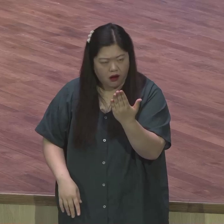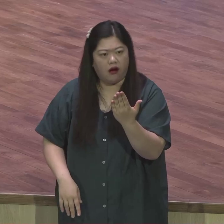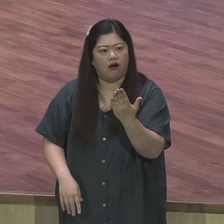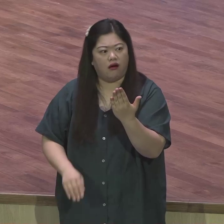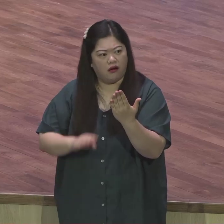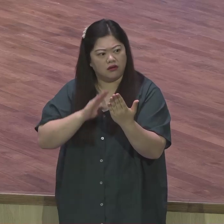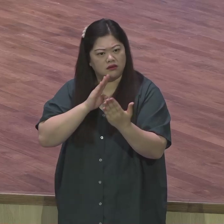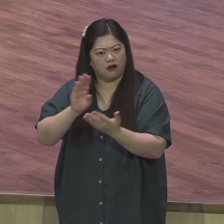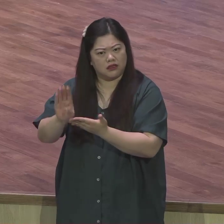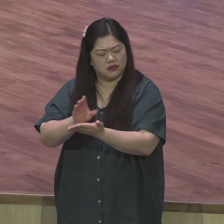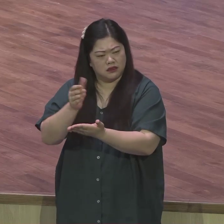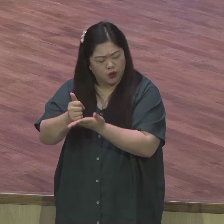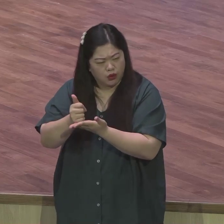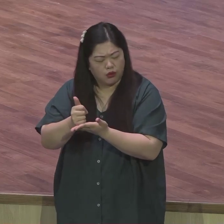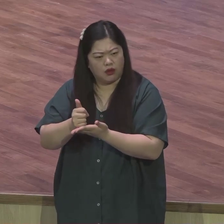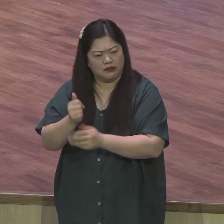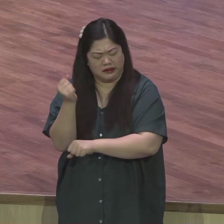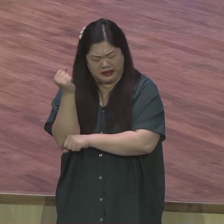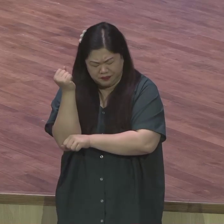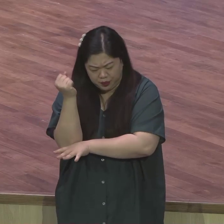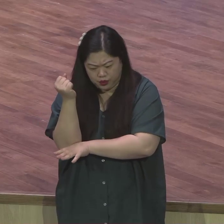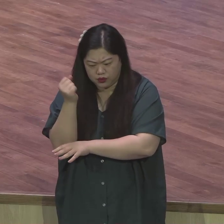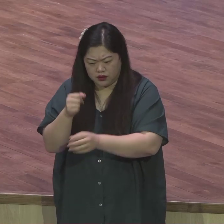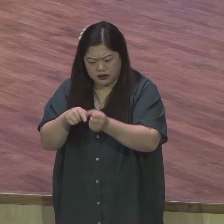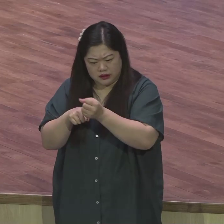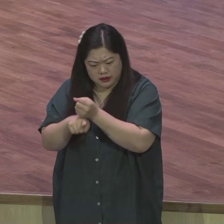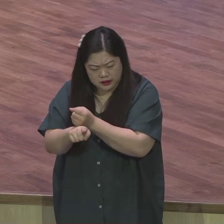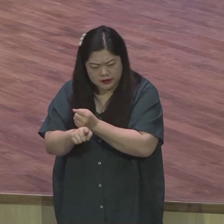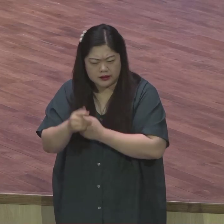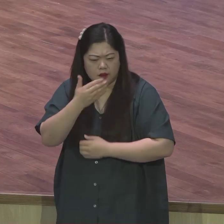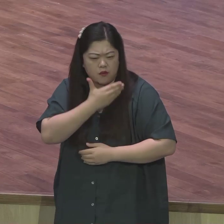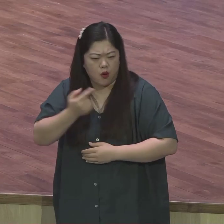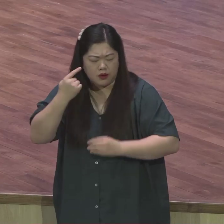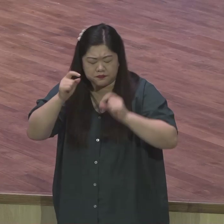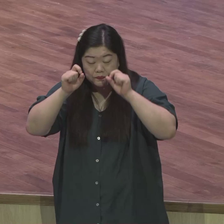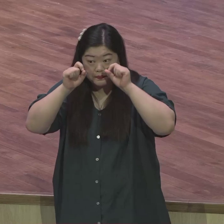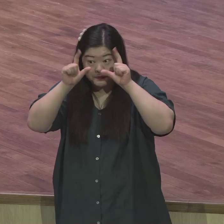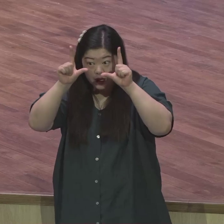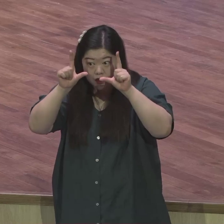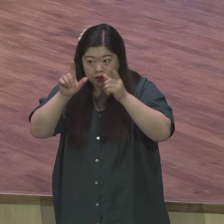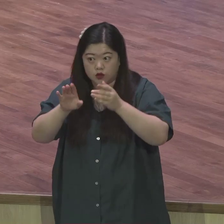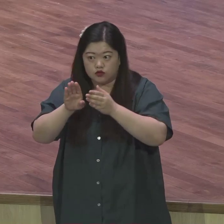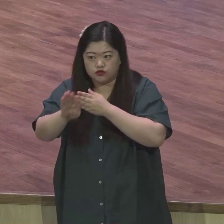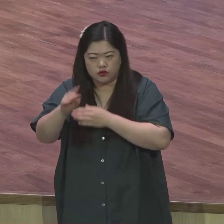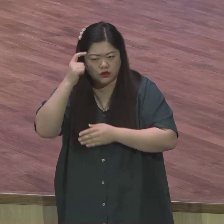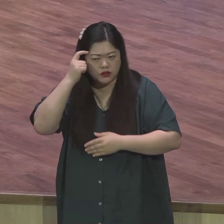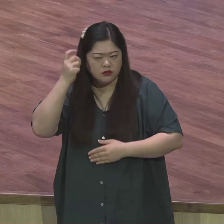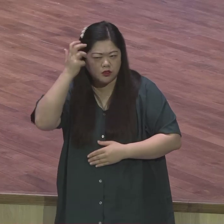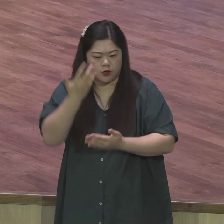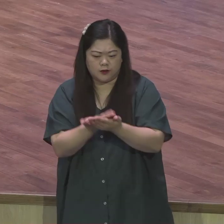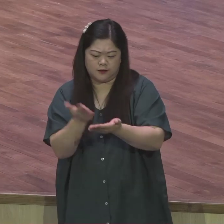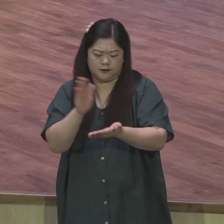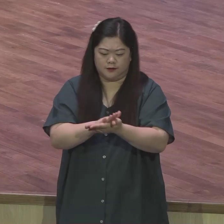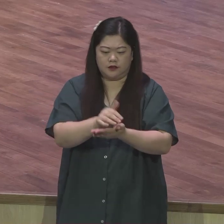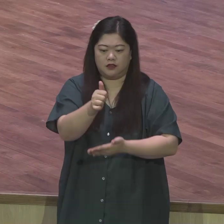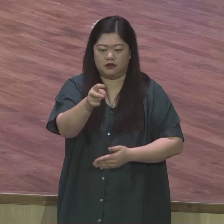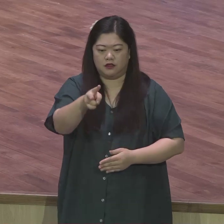복음을 예시킴으로써 영적 혁명을 초래했다 그랬어요 영적